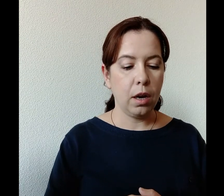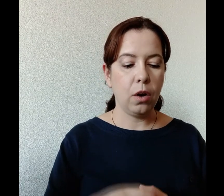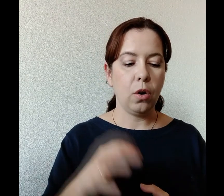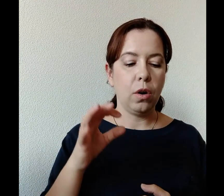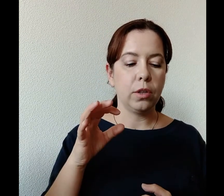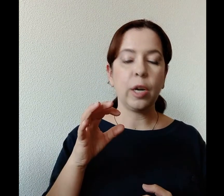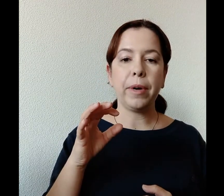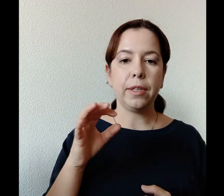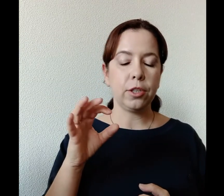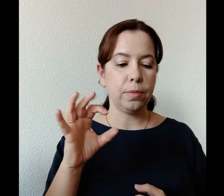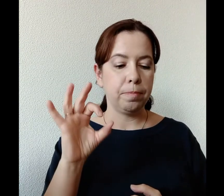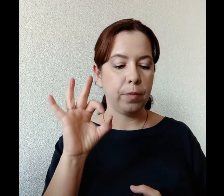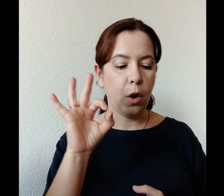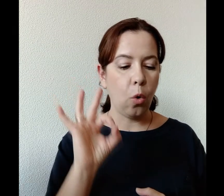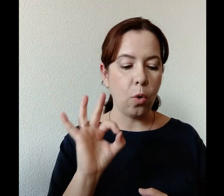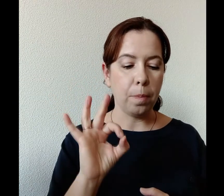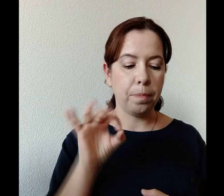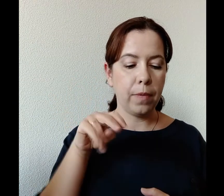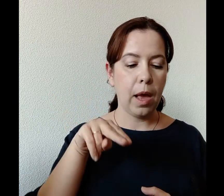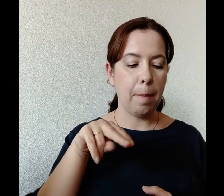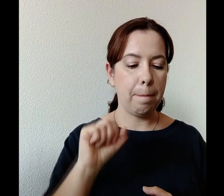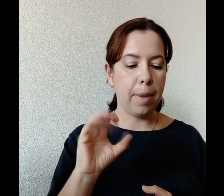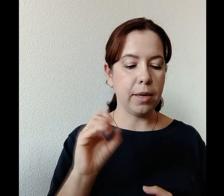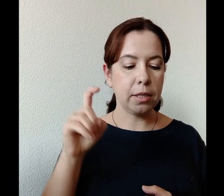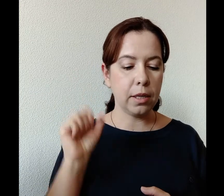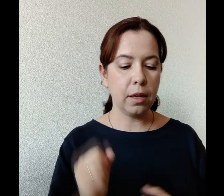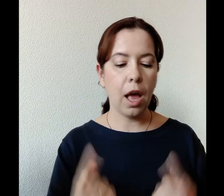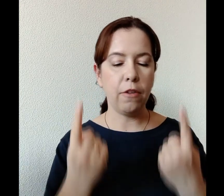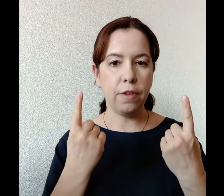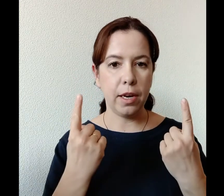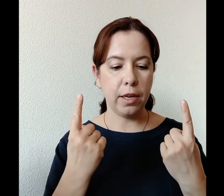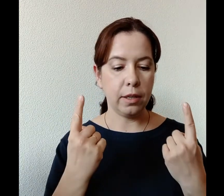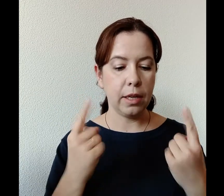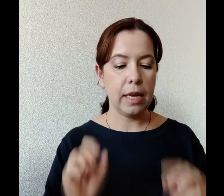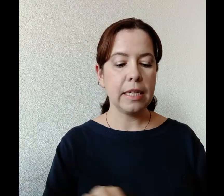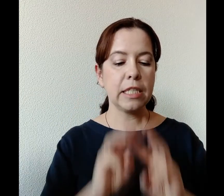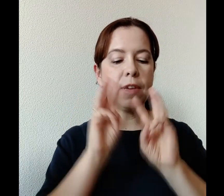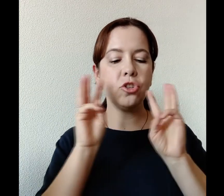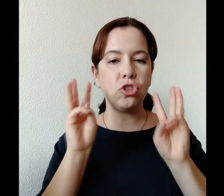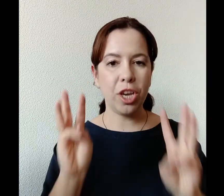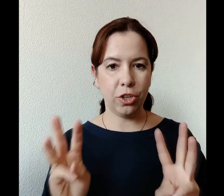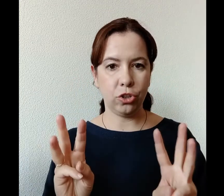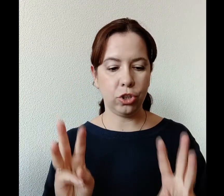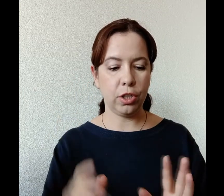«Тропарь» дальше. «О Пасха, Велие, Священнейшее